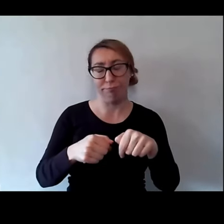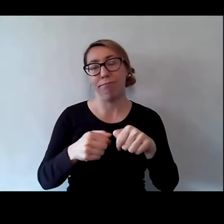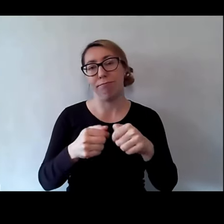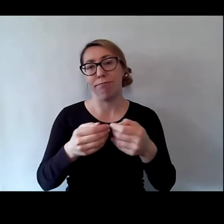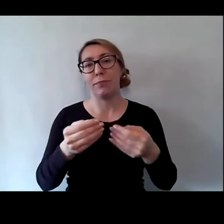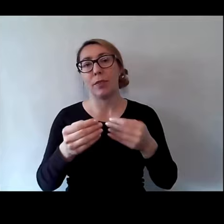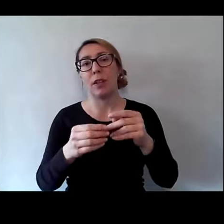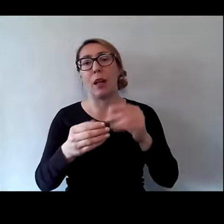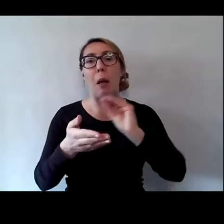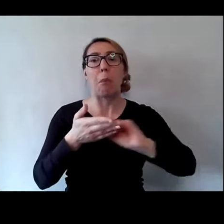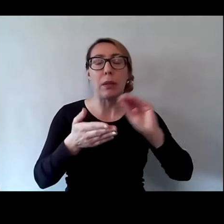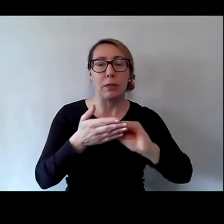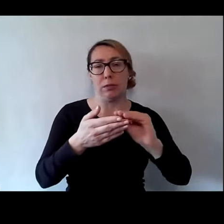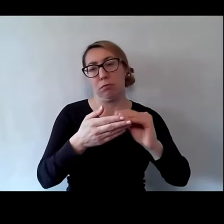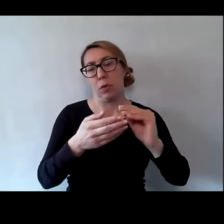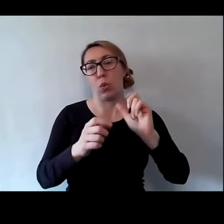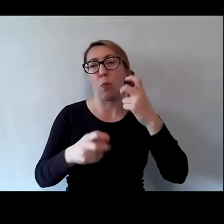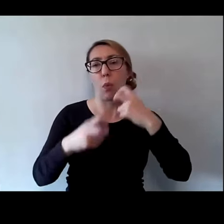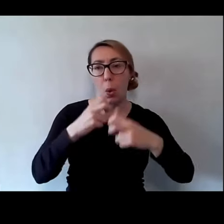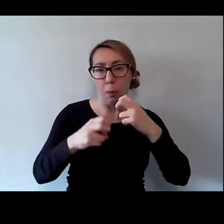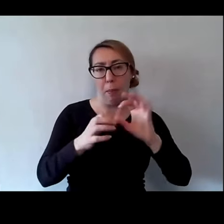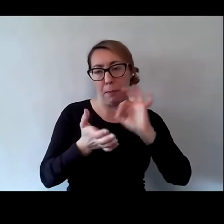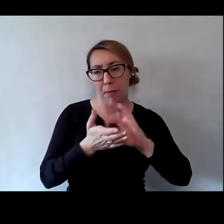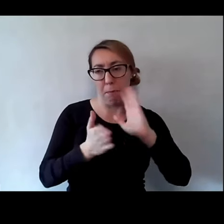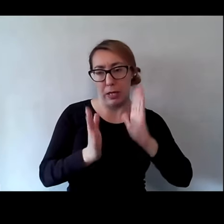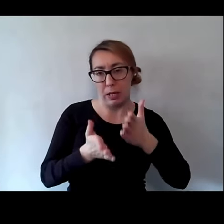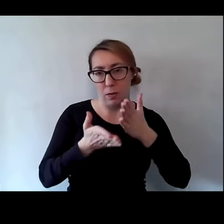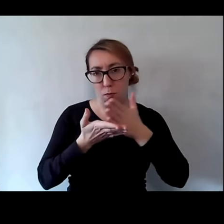wskazanie, że są jakieś problemy i Orga pomoże nie.